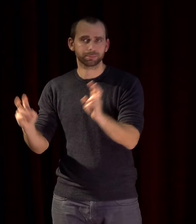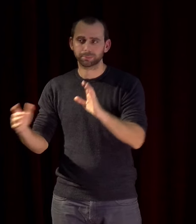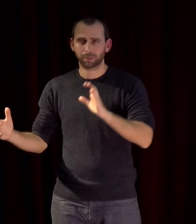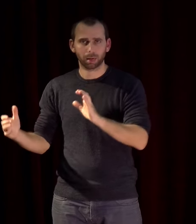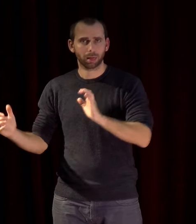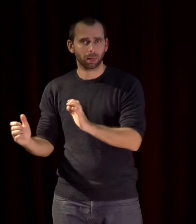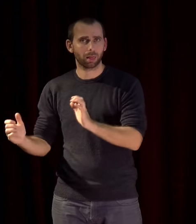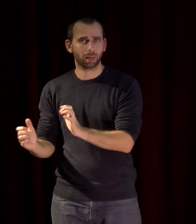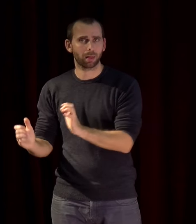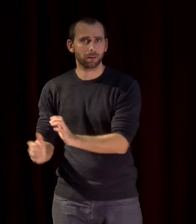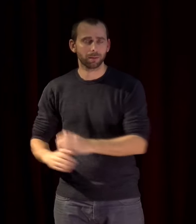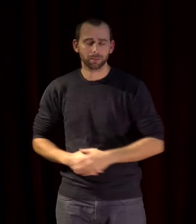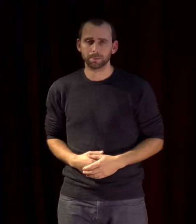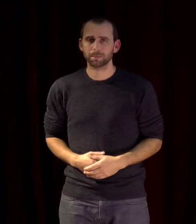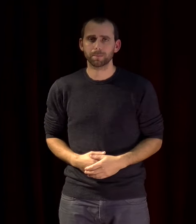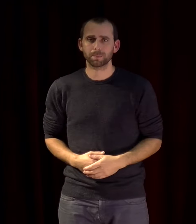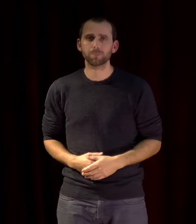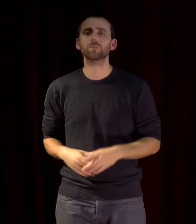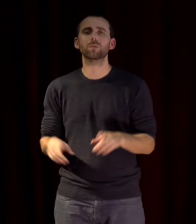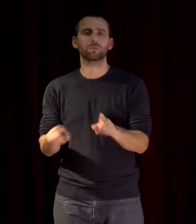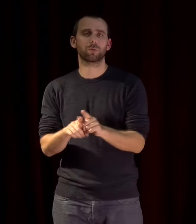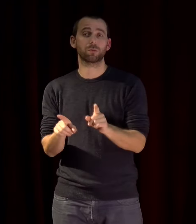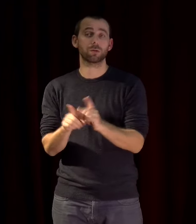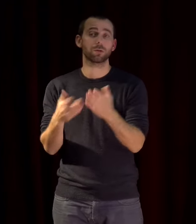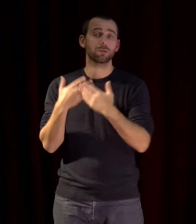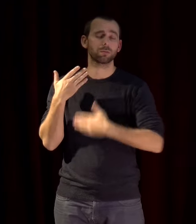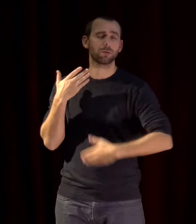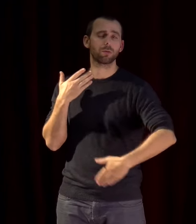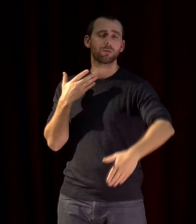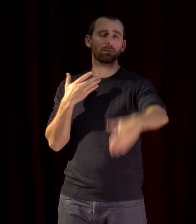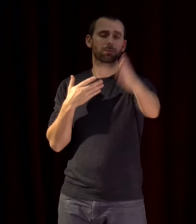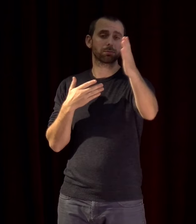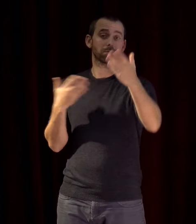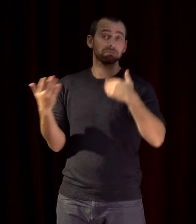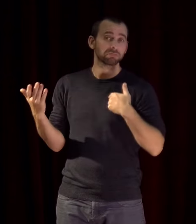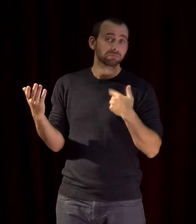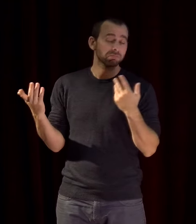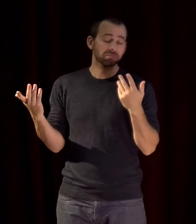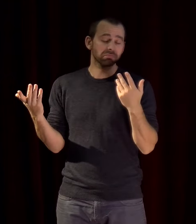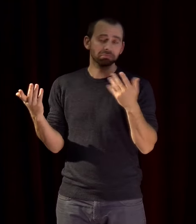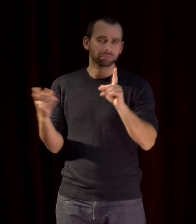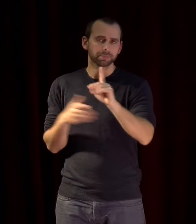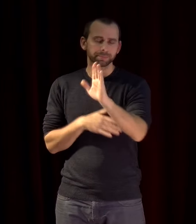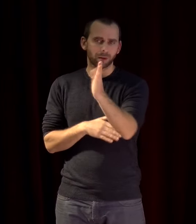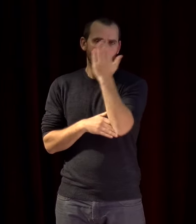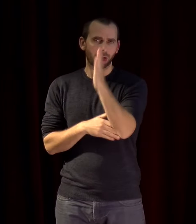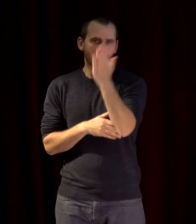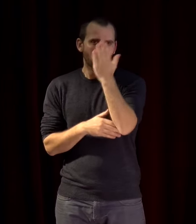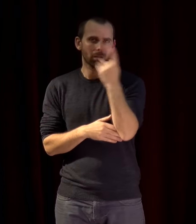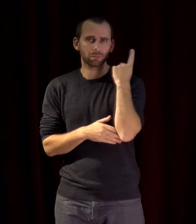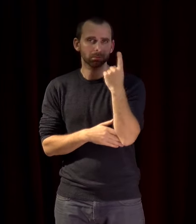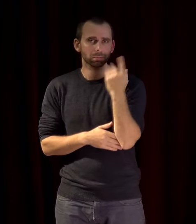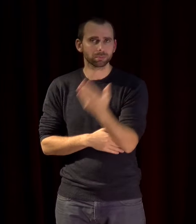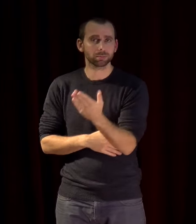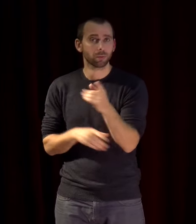un rétrécissement de la vision à long terme est là et un repli de toute